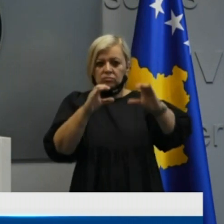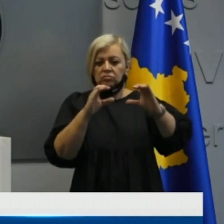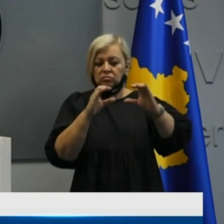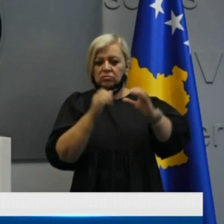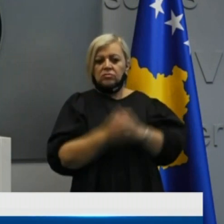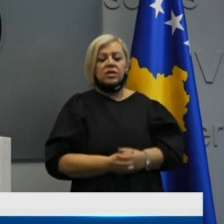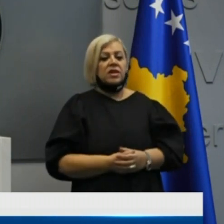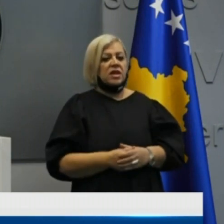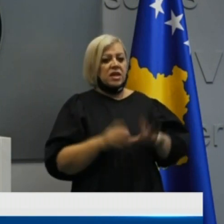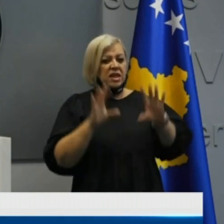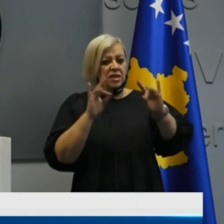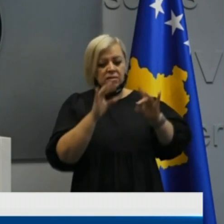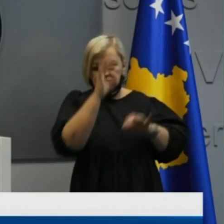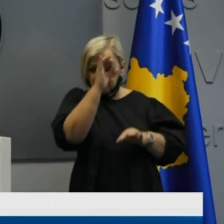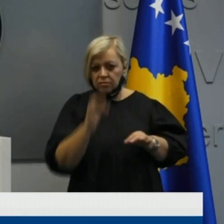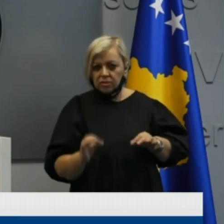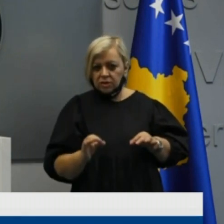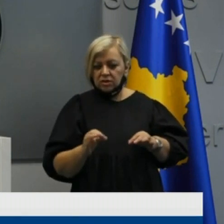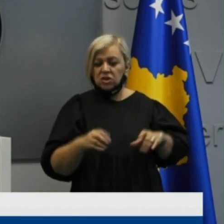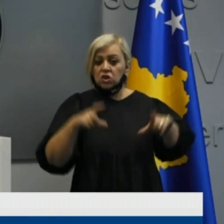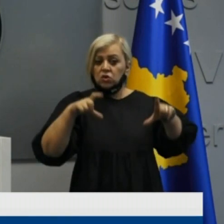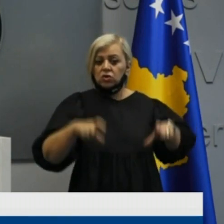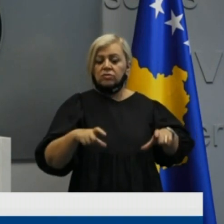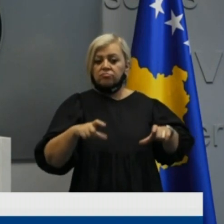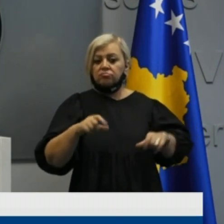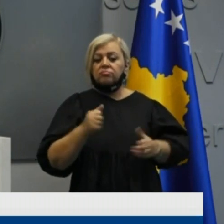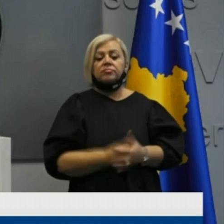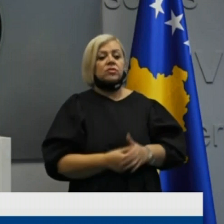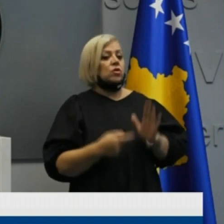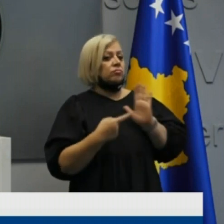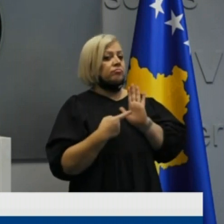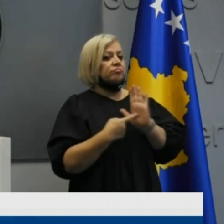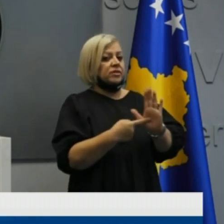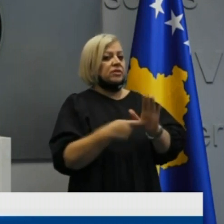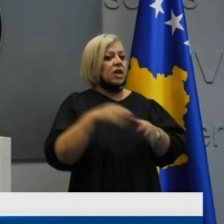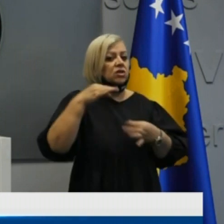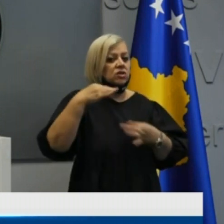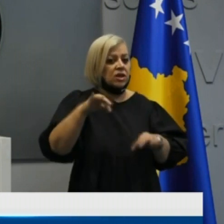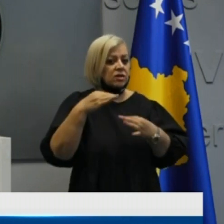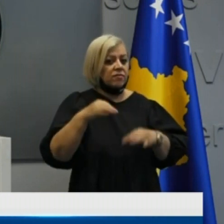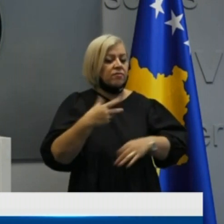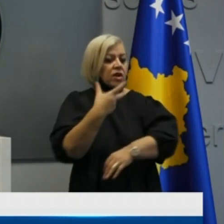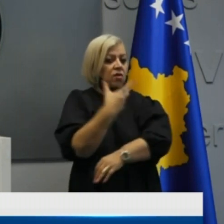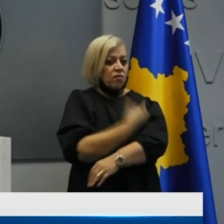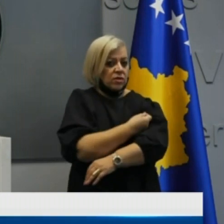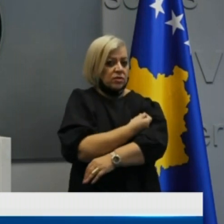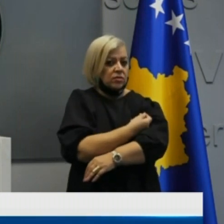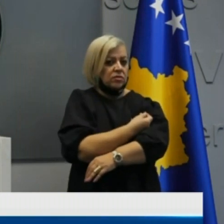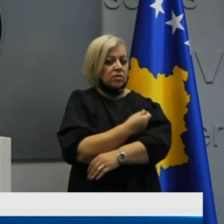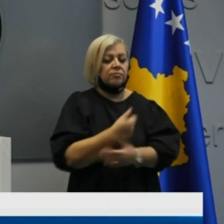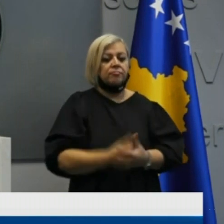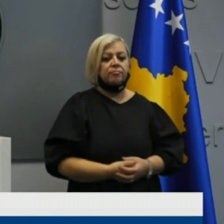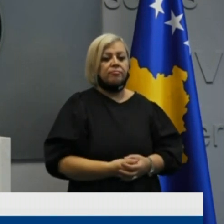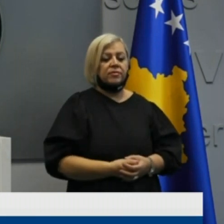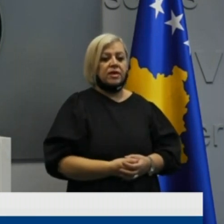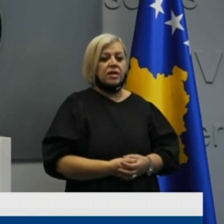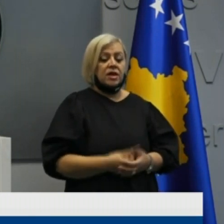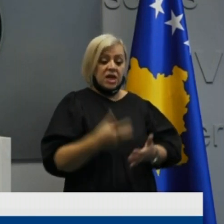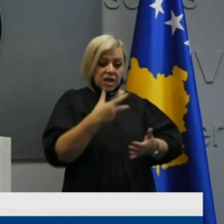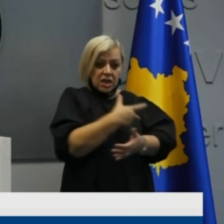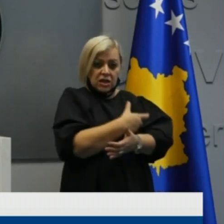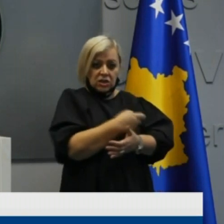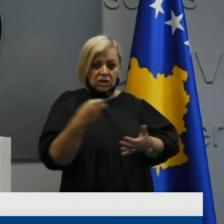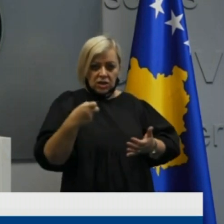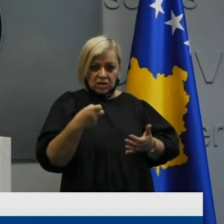masën 10% të kapacitetit, por duke prezentuar certifikaten e vaksinimit, testin real time